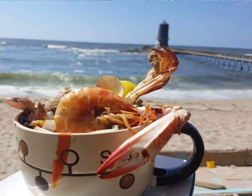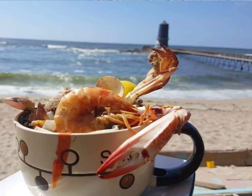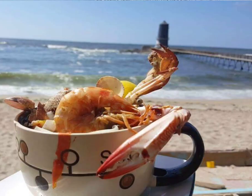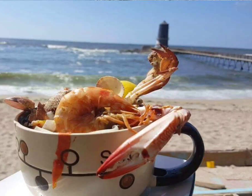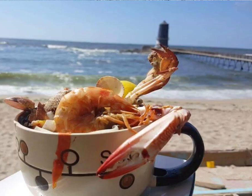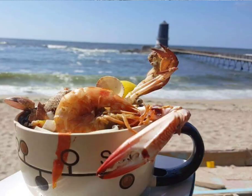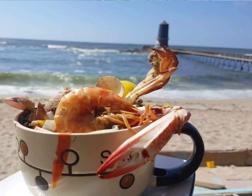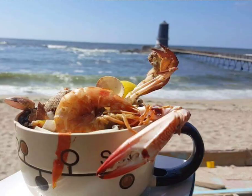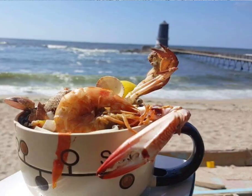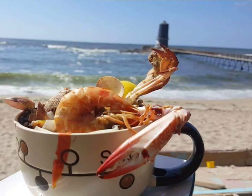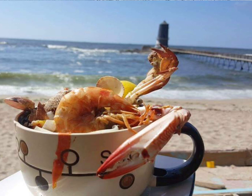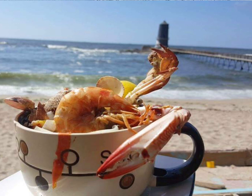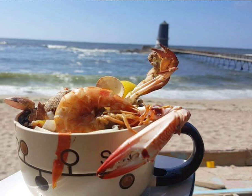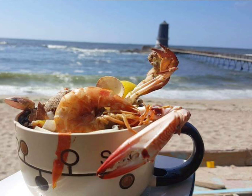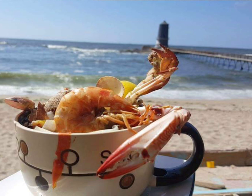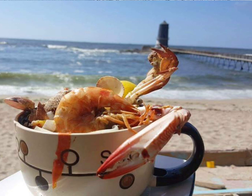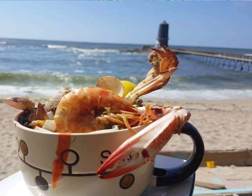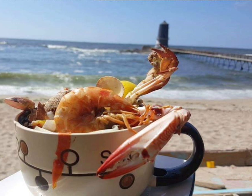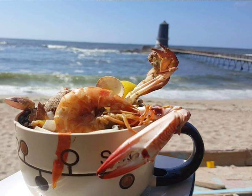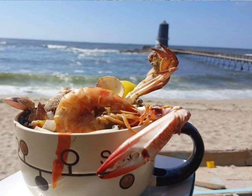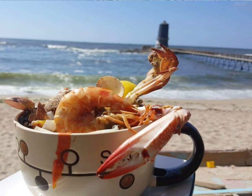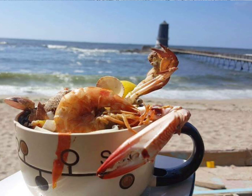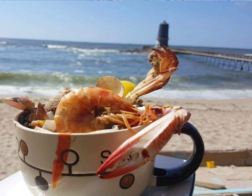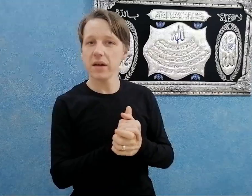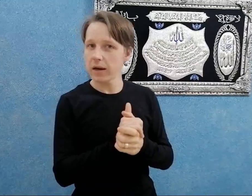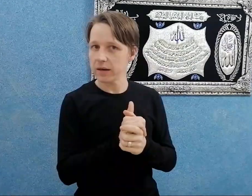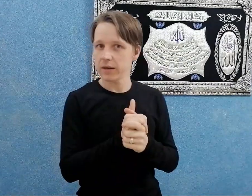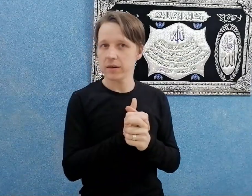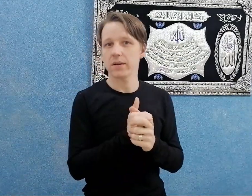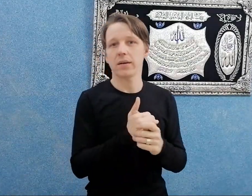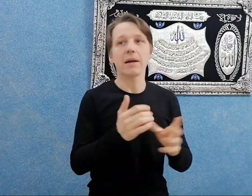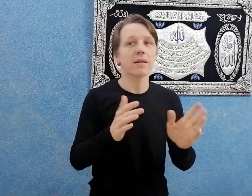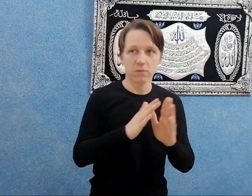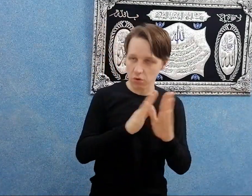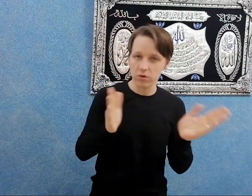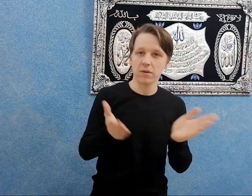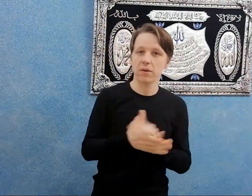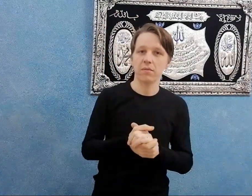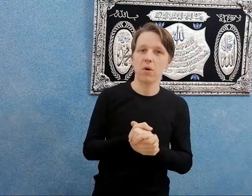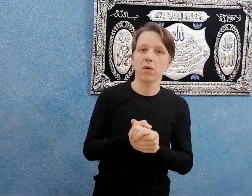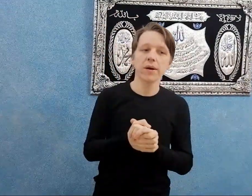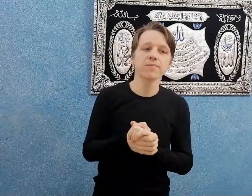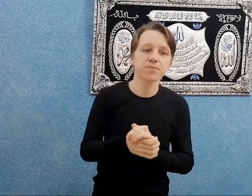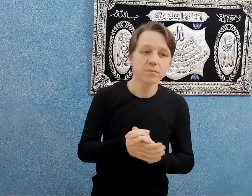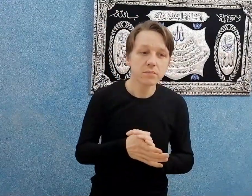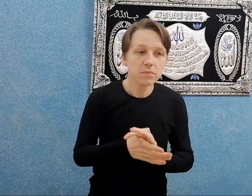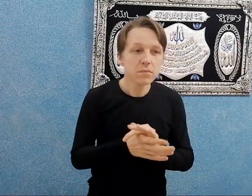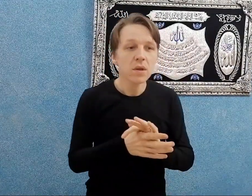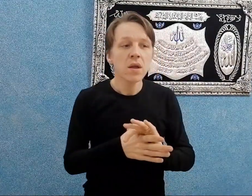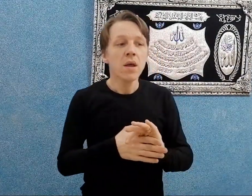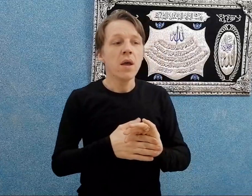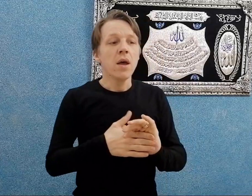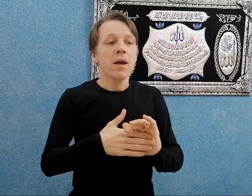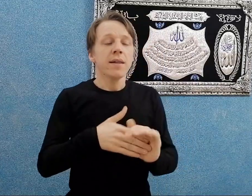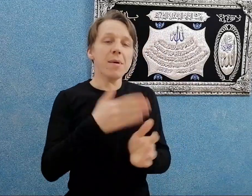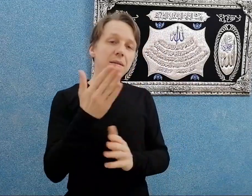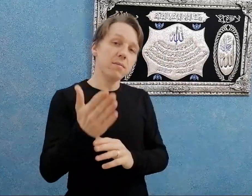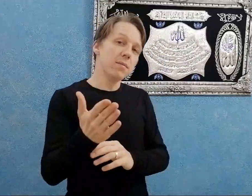فهي تهدد طبعا ما لهاش صور غير ما صور جرافيك على كل المواقع. طبعا